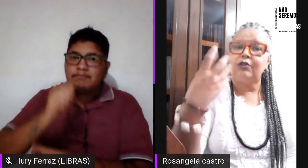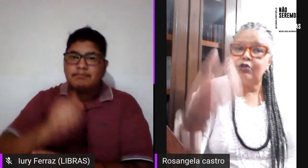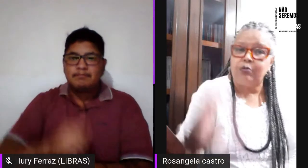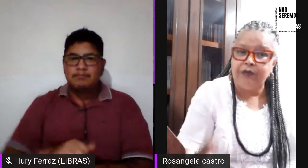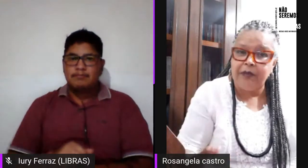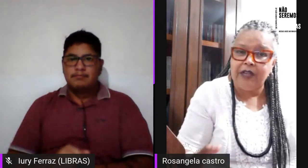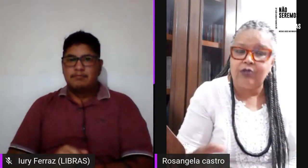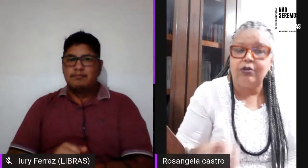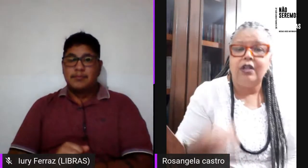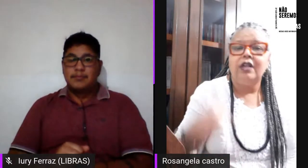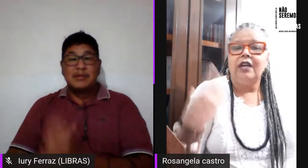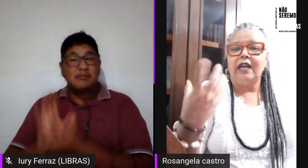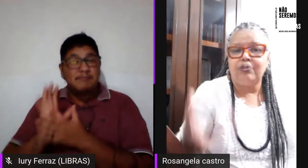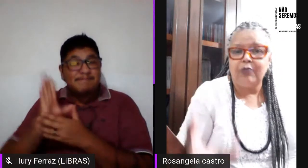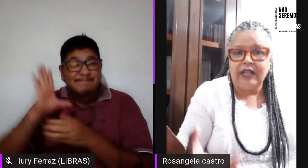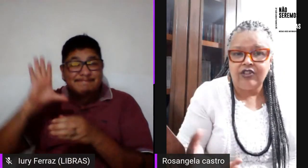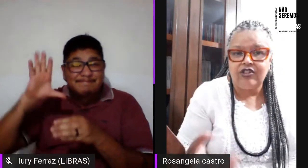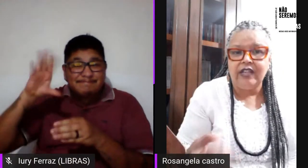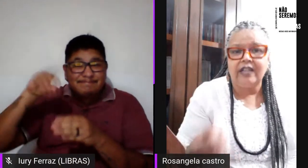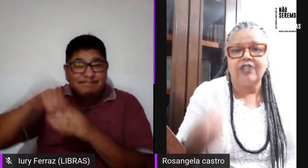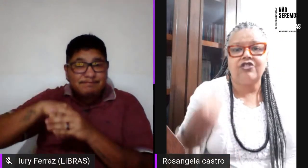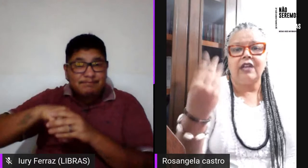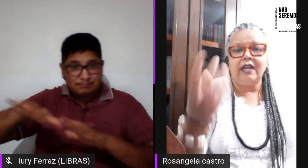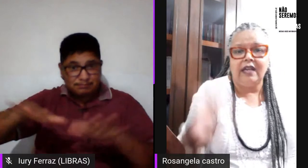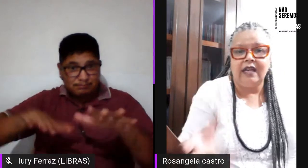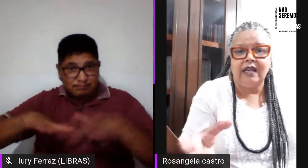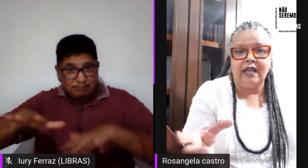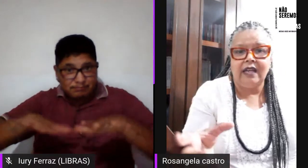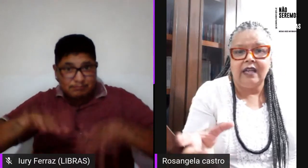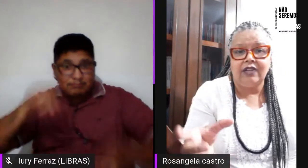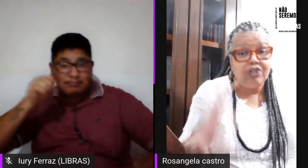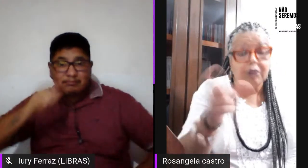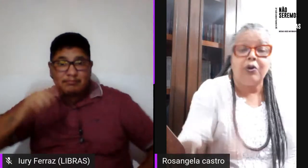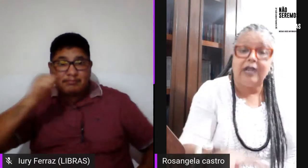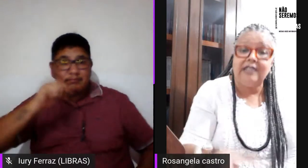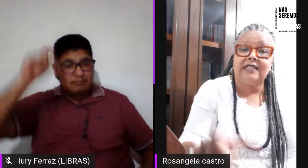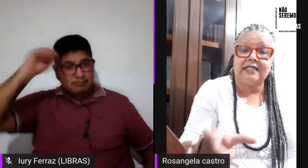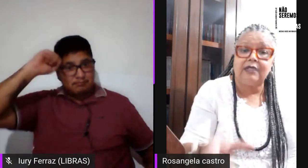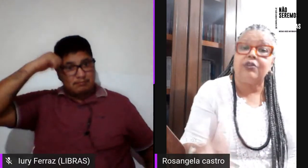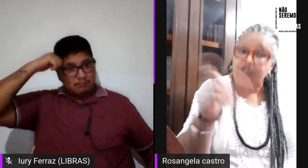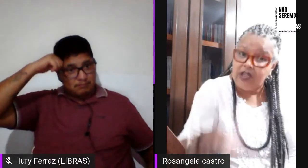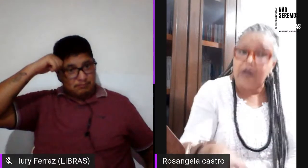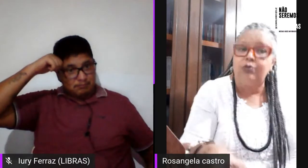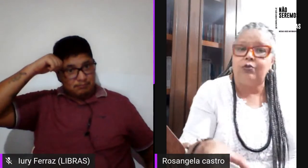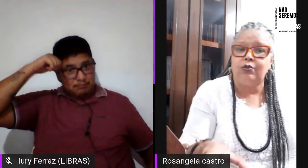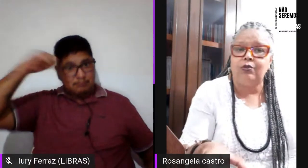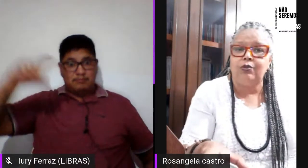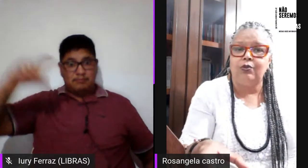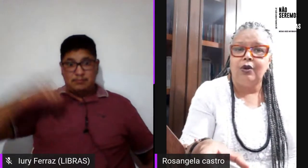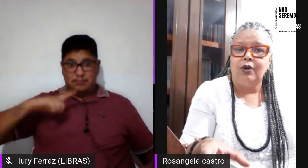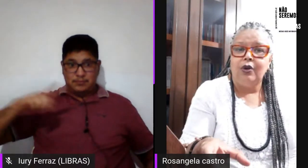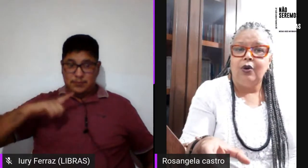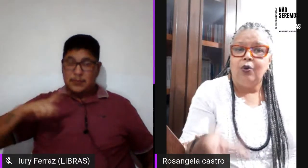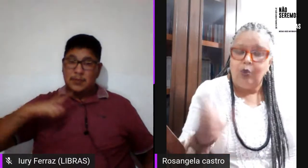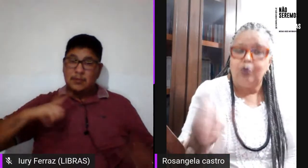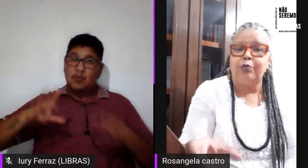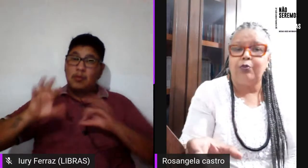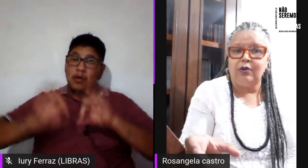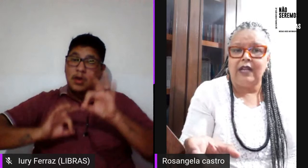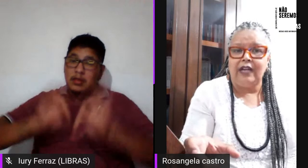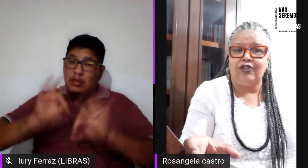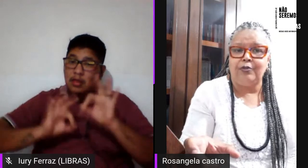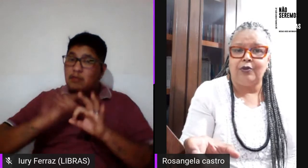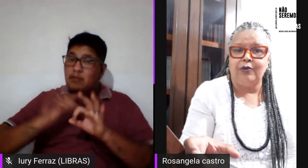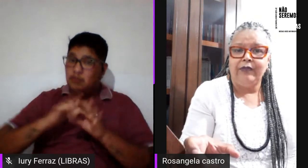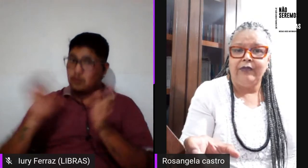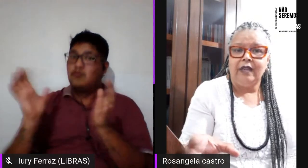Então, dentro do movimento de mulheres negras tinha uma organização que tinha um grupo